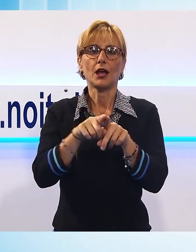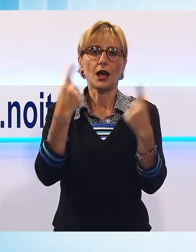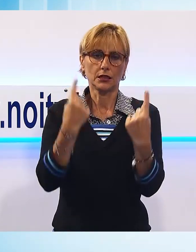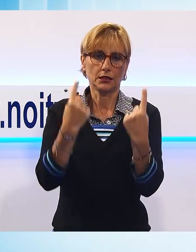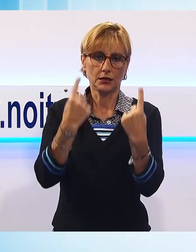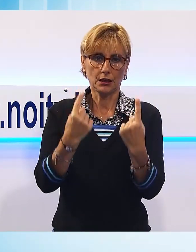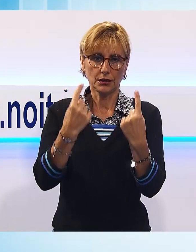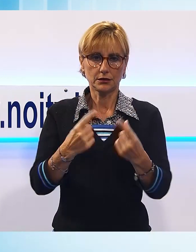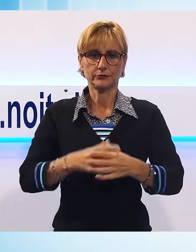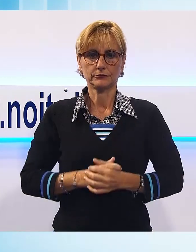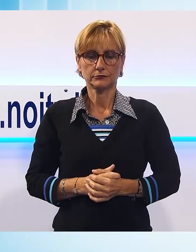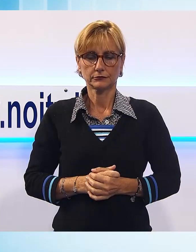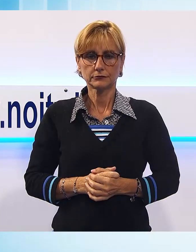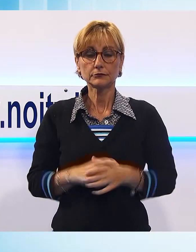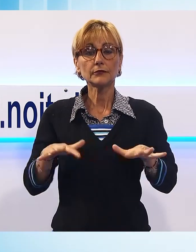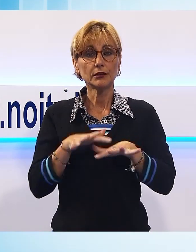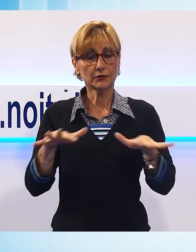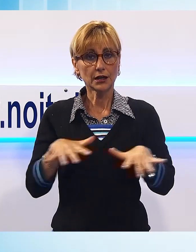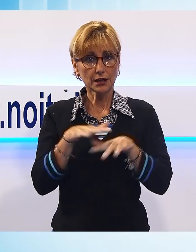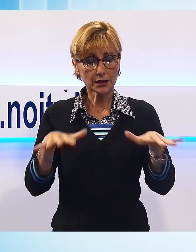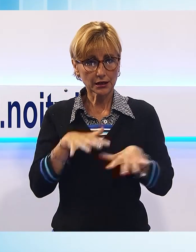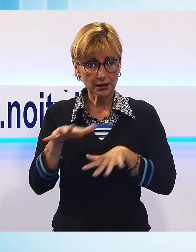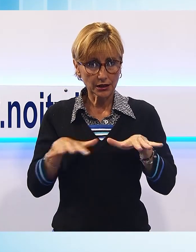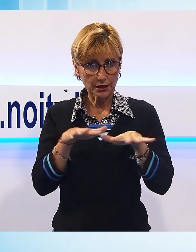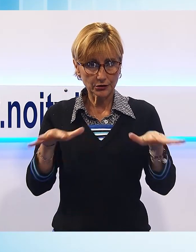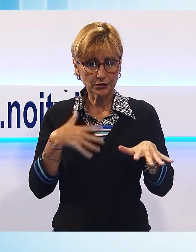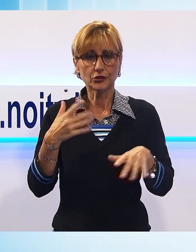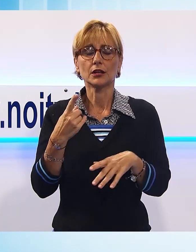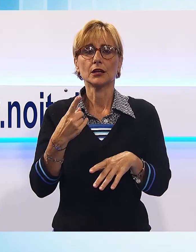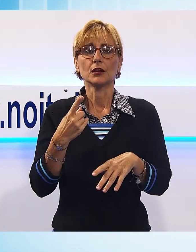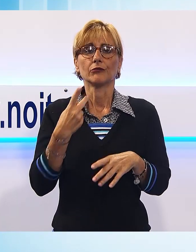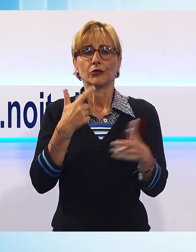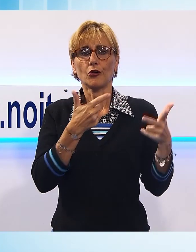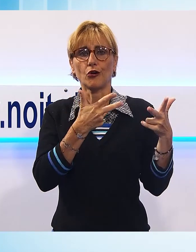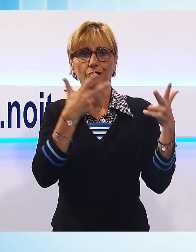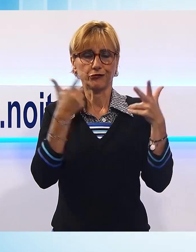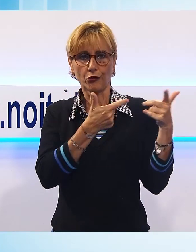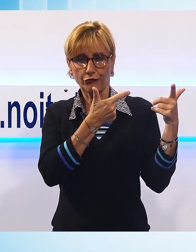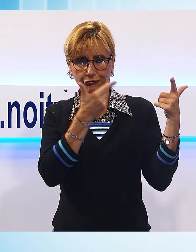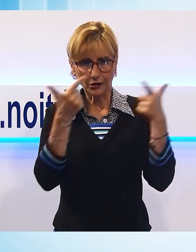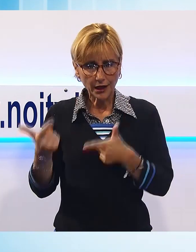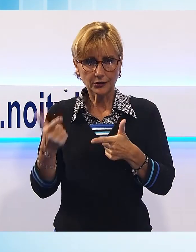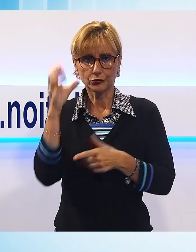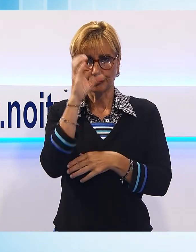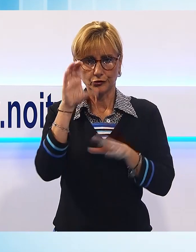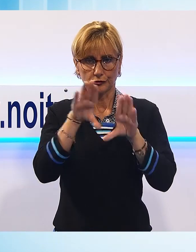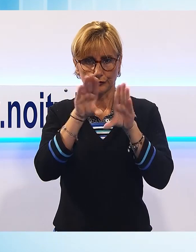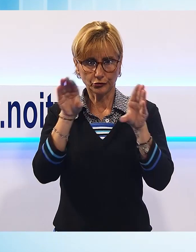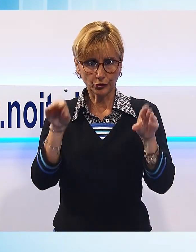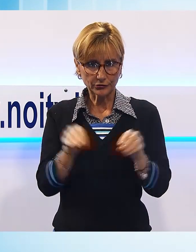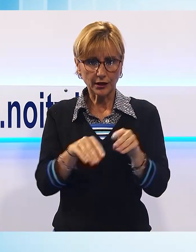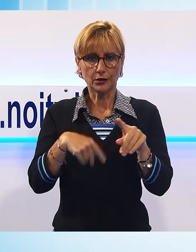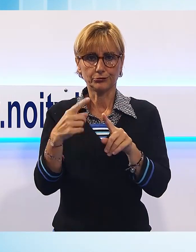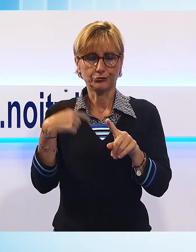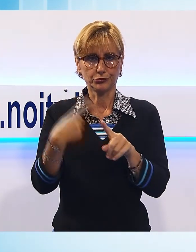del sommerso stimato in Versilia, intorno al 50% dell'offerta turistica totale, è emerso da un convegno ottenutosi